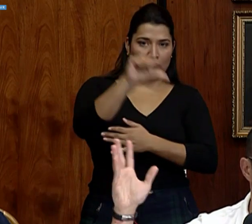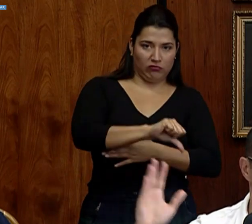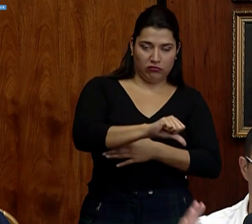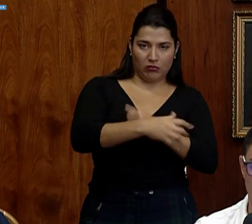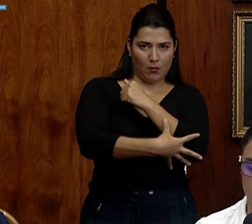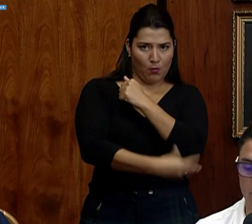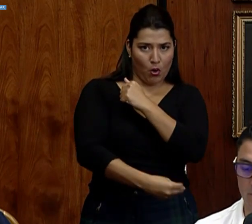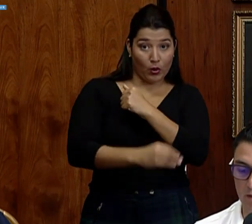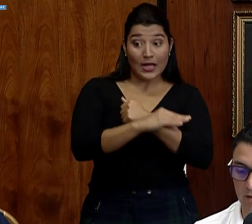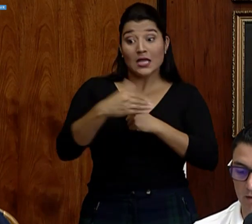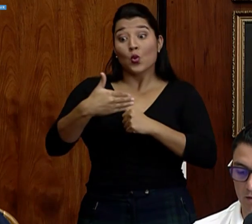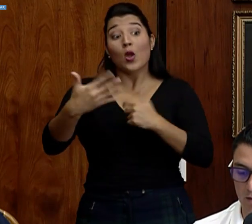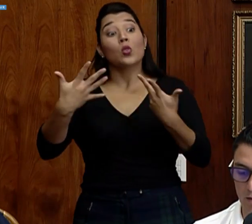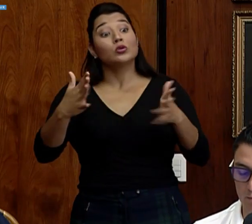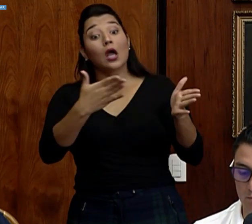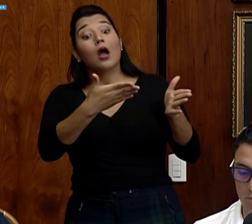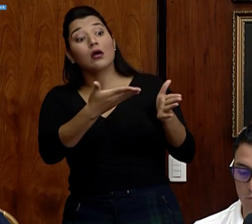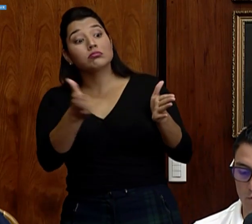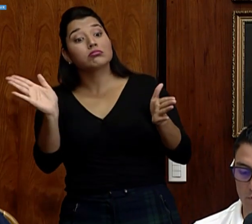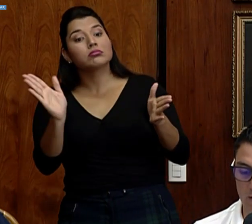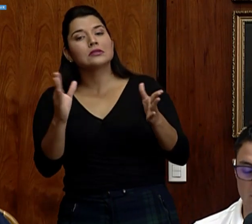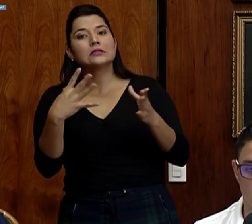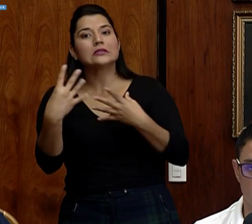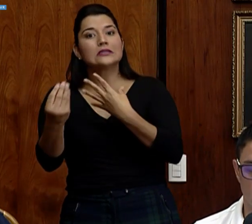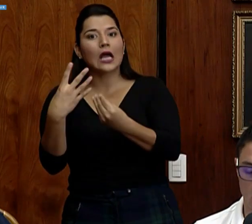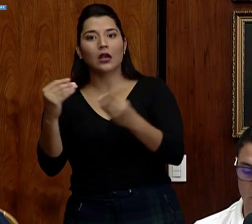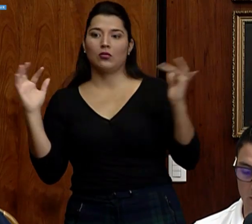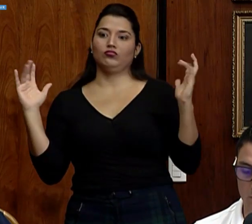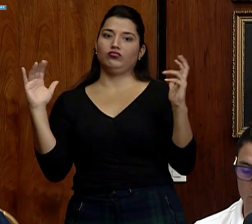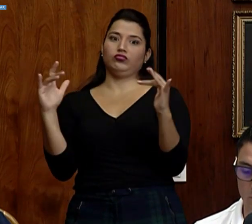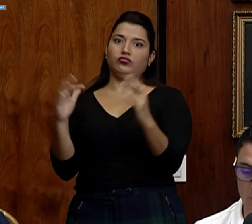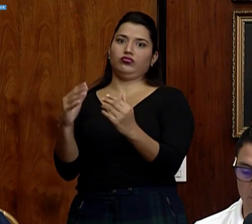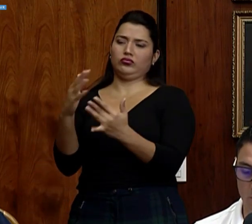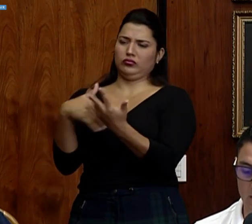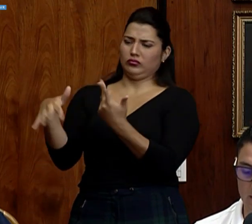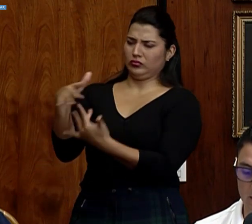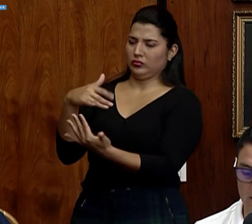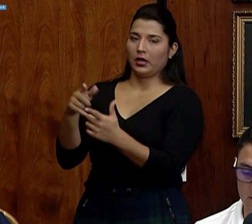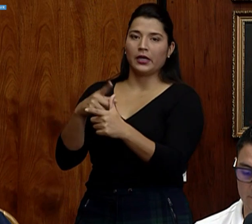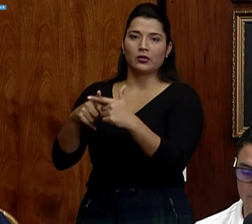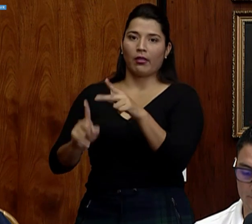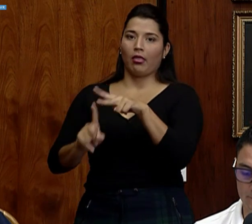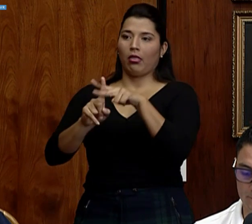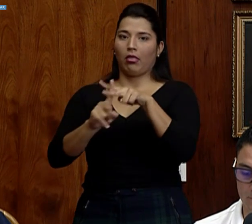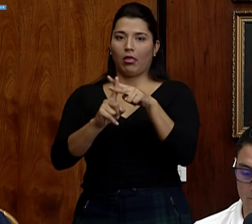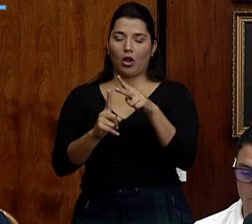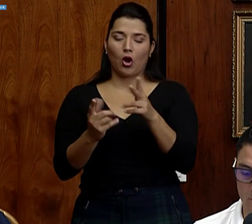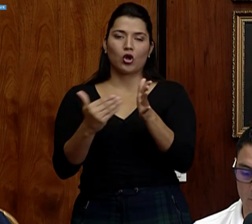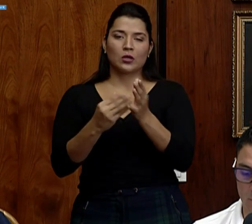medidas que sí tengamos siempre el montón de casos, incluso de forma intensa.